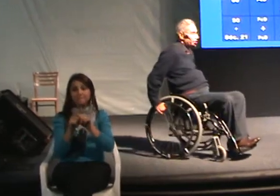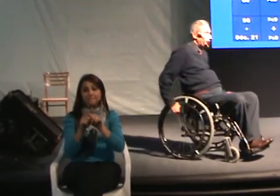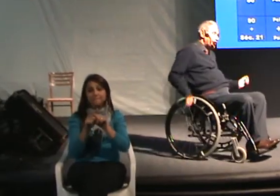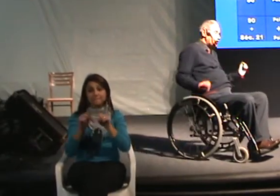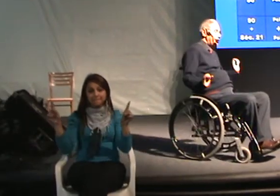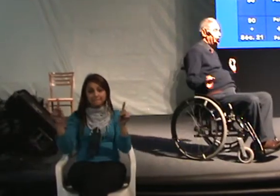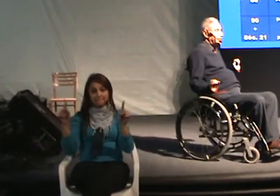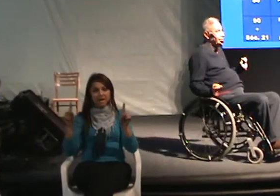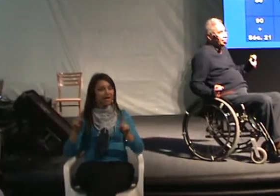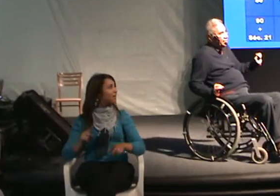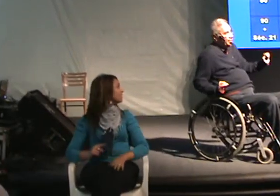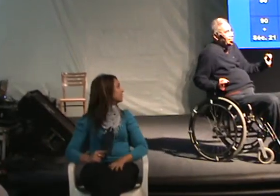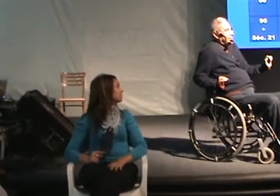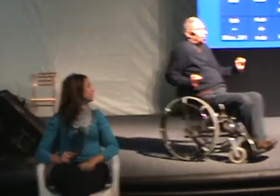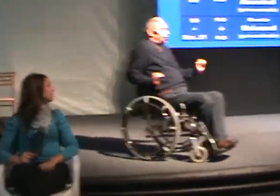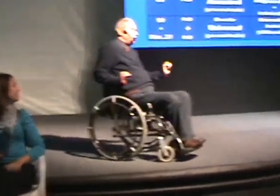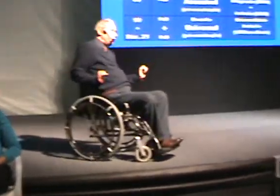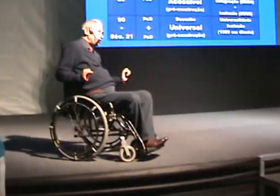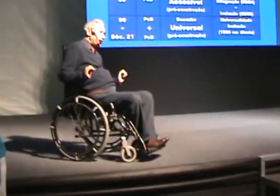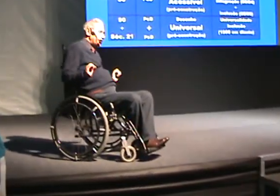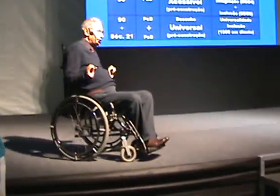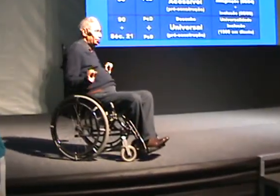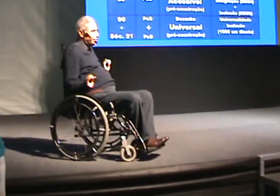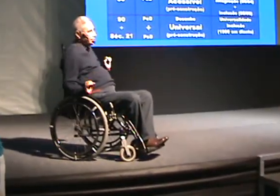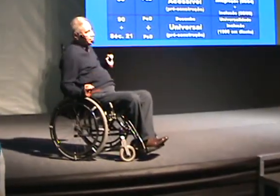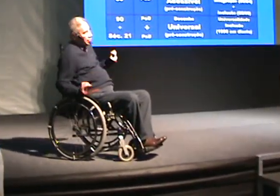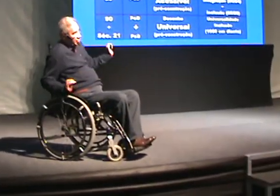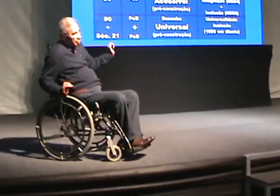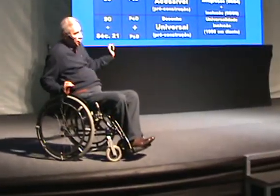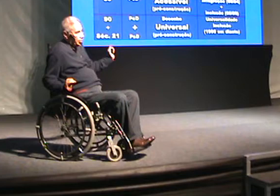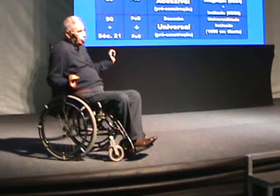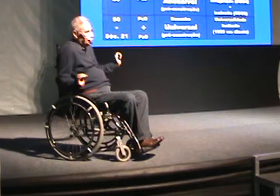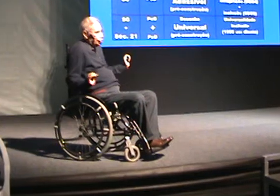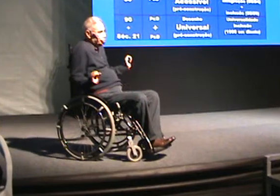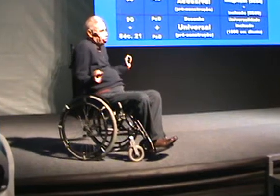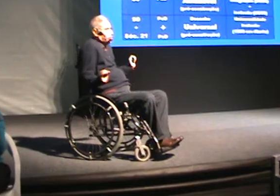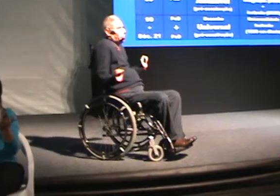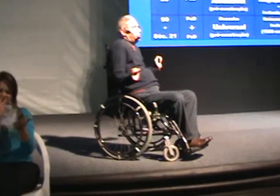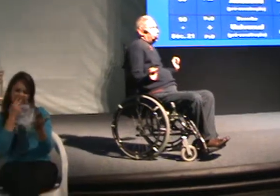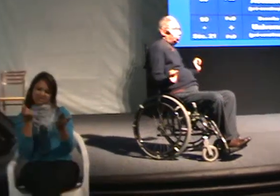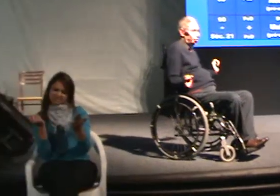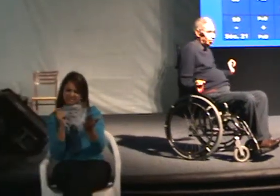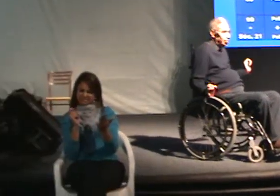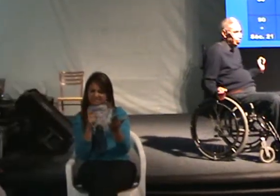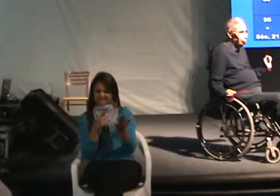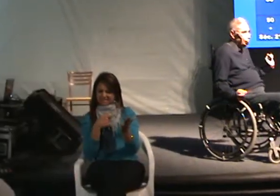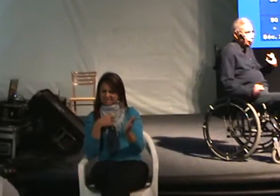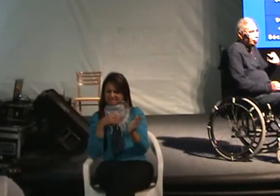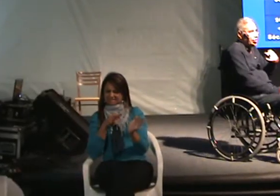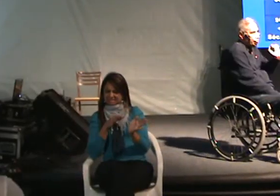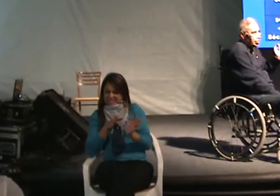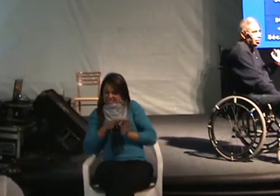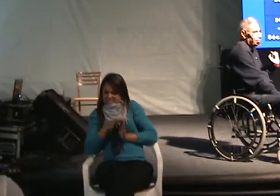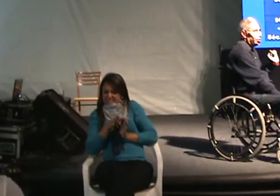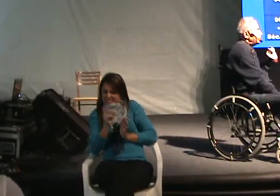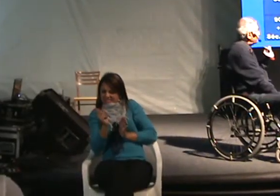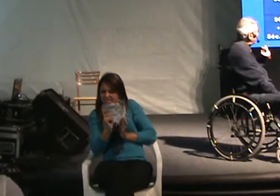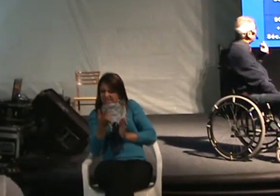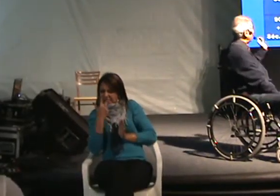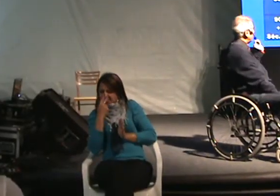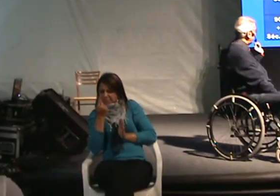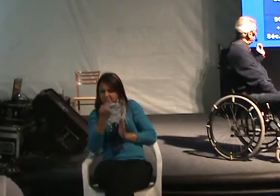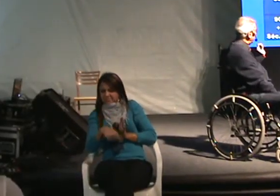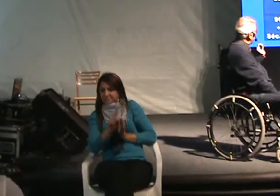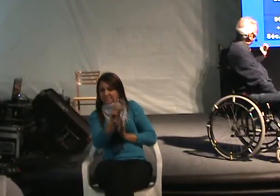-construção. Mas olha, eu achei essa tabela assim, esse meio discutível assim, né? Não acho que está bem.